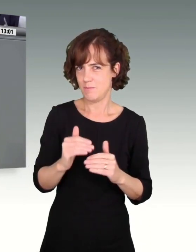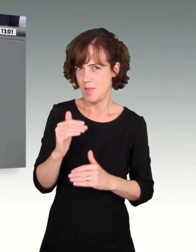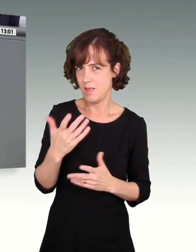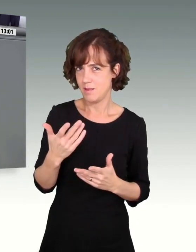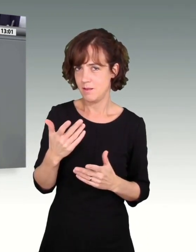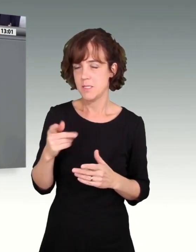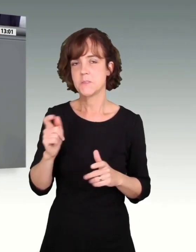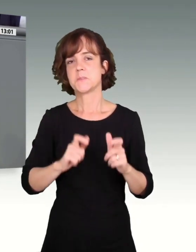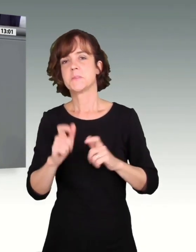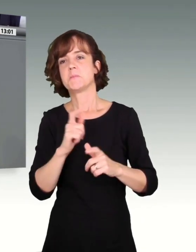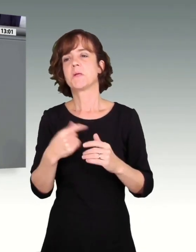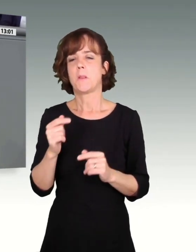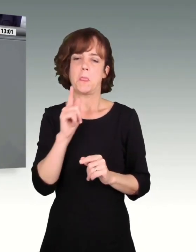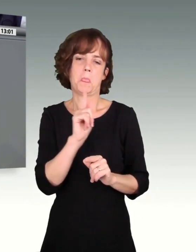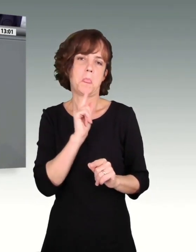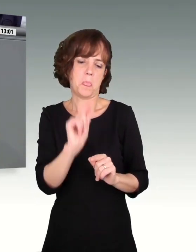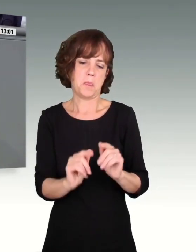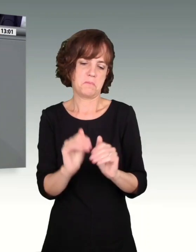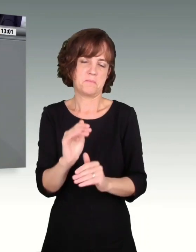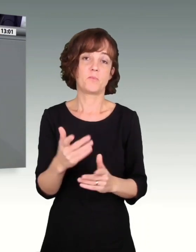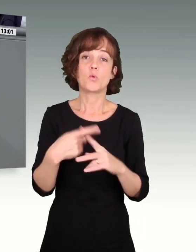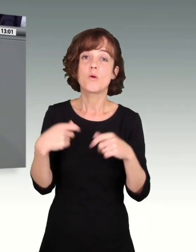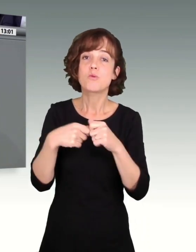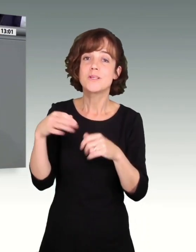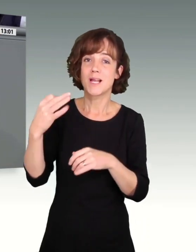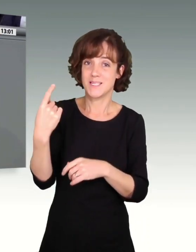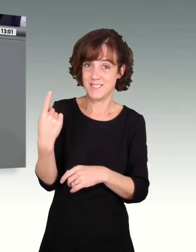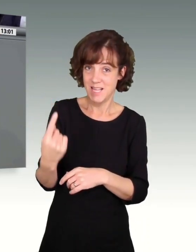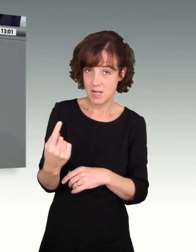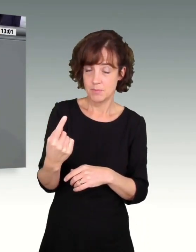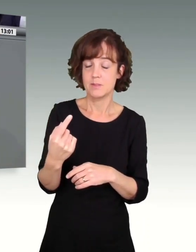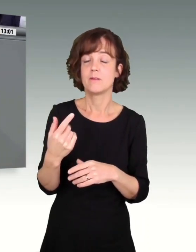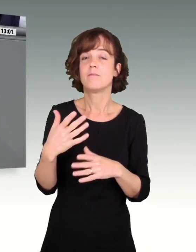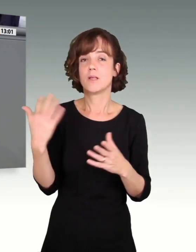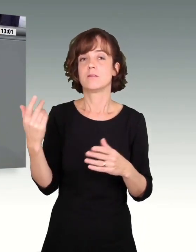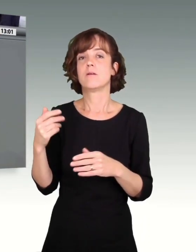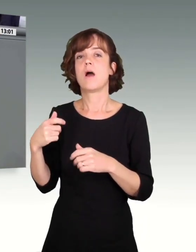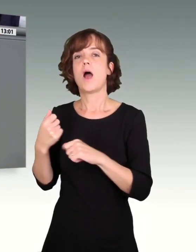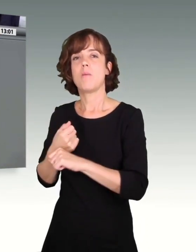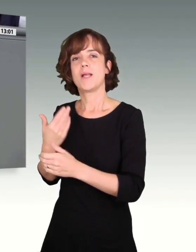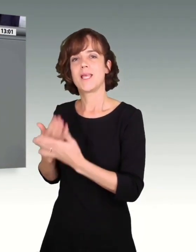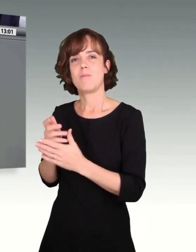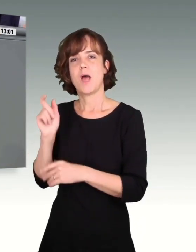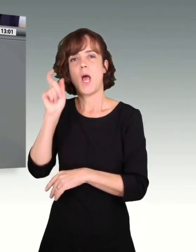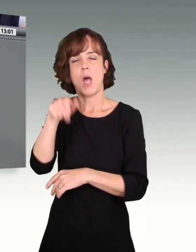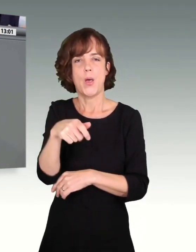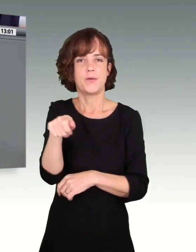mit Drohgebärden verhindern konnten. Und der Bundeskanzler selbst wird hier im Übrigen von der Arbeitgeberseite am Nasenring durch die Manege